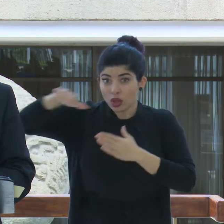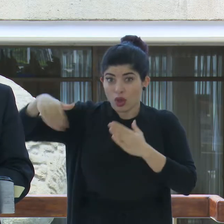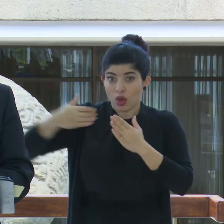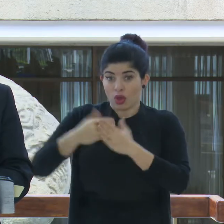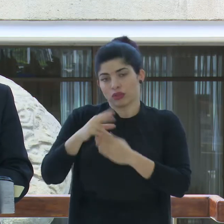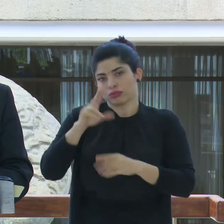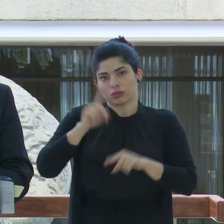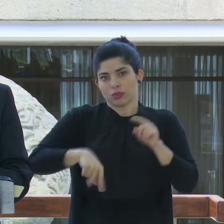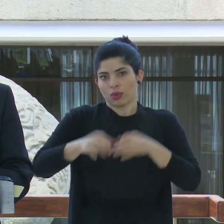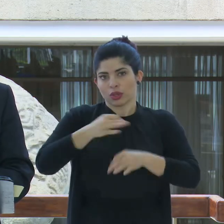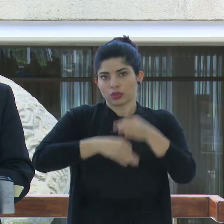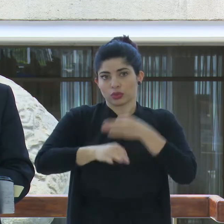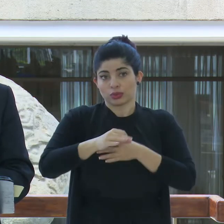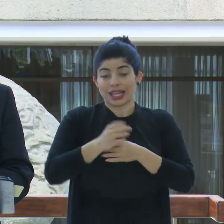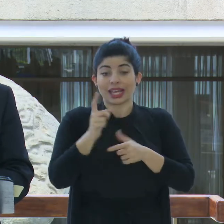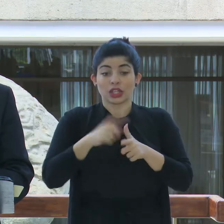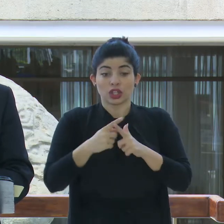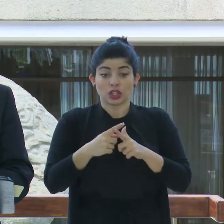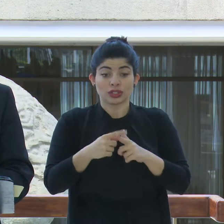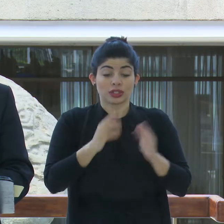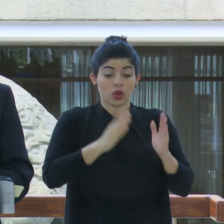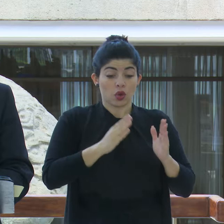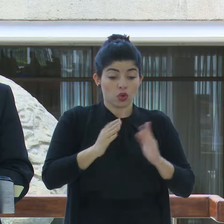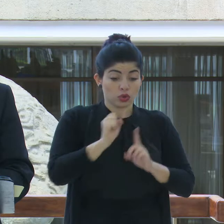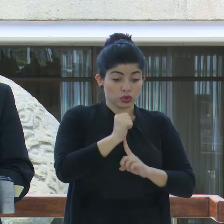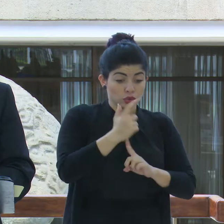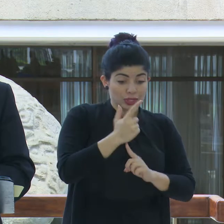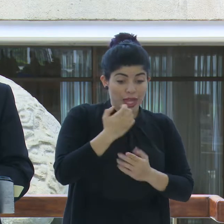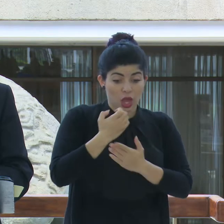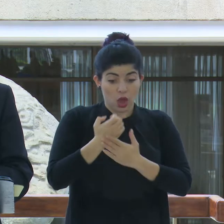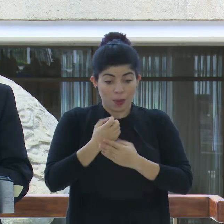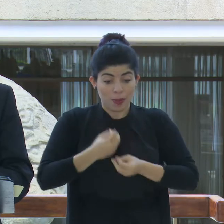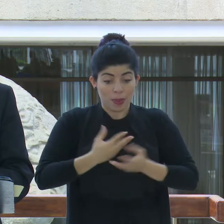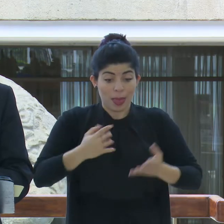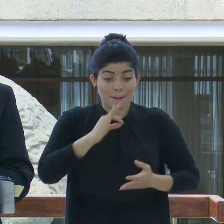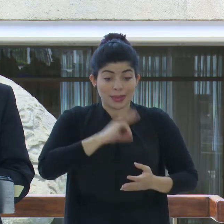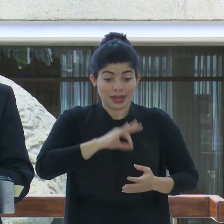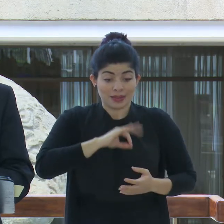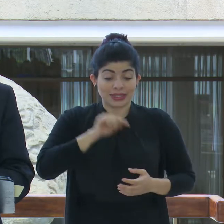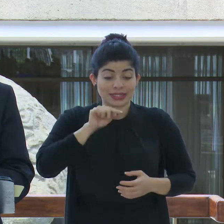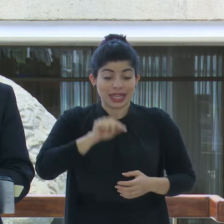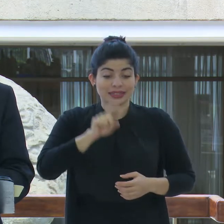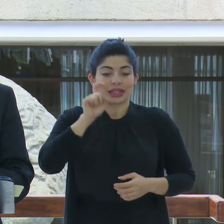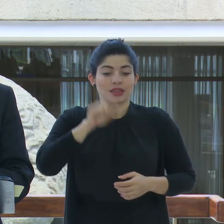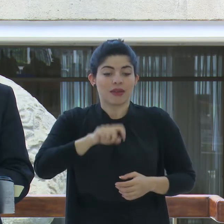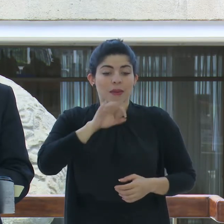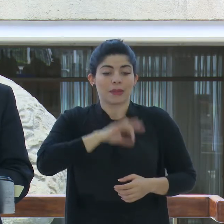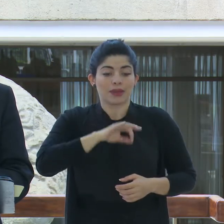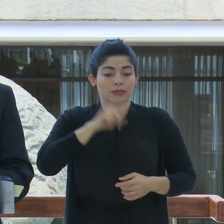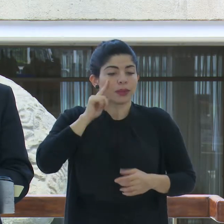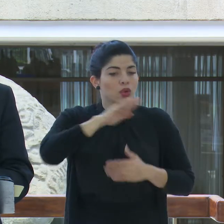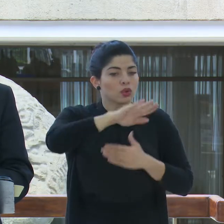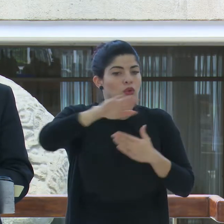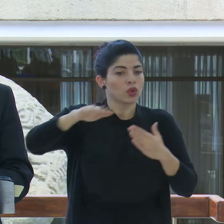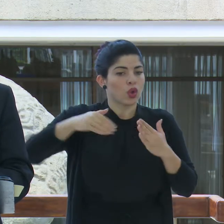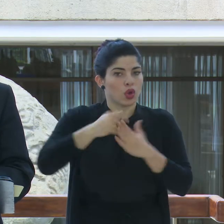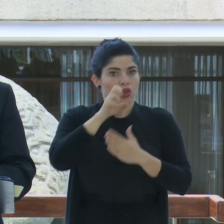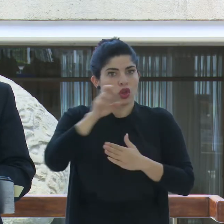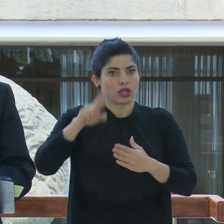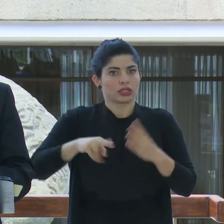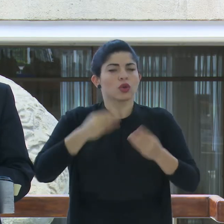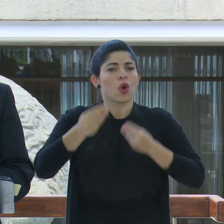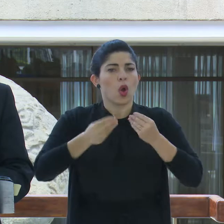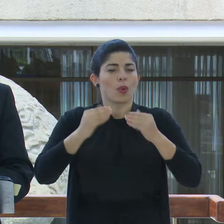que los beneficios que produce nuestro orden social y económico deben favorecer a todos los costarricenses con equidad,